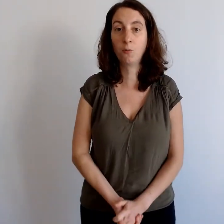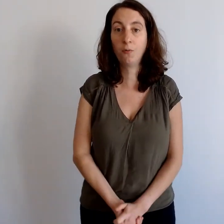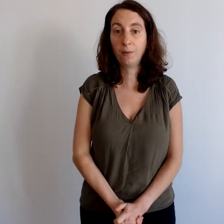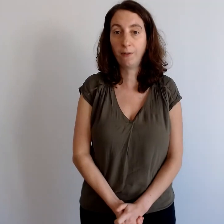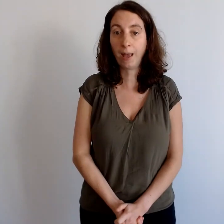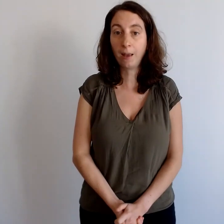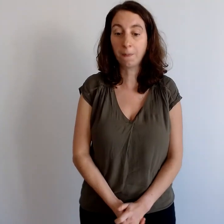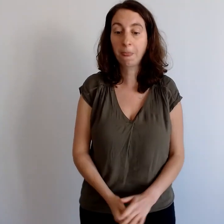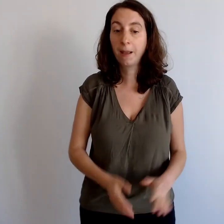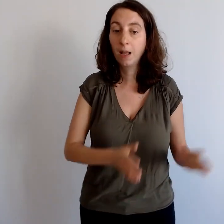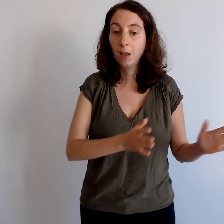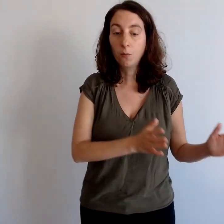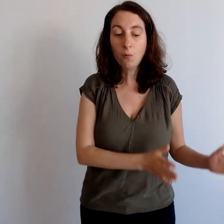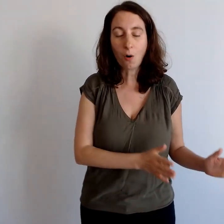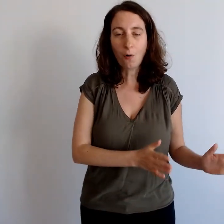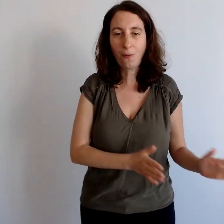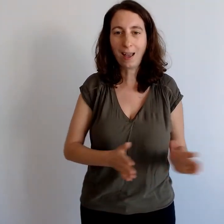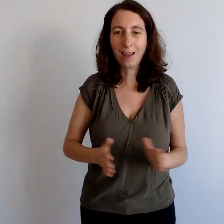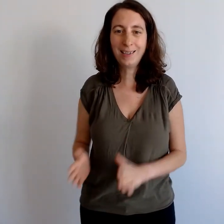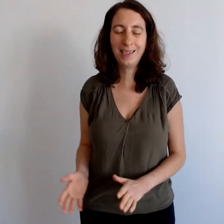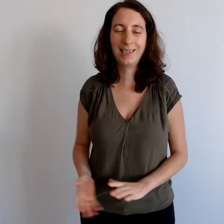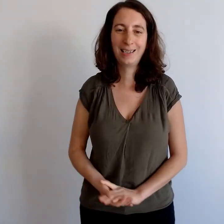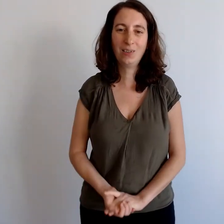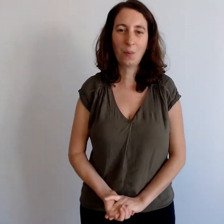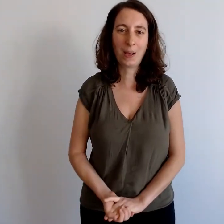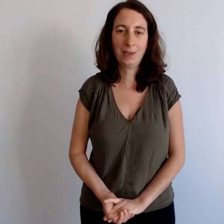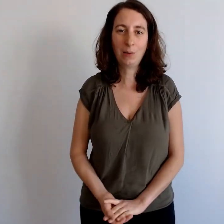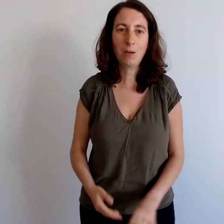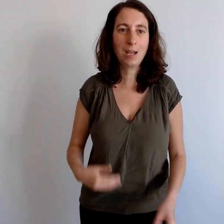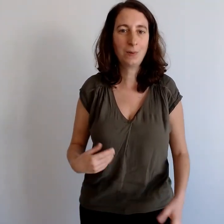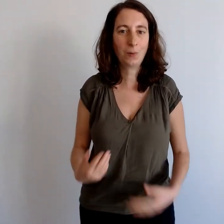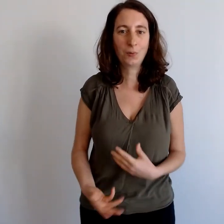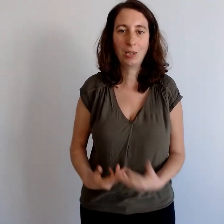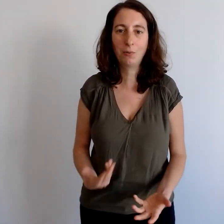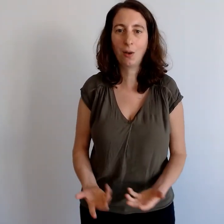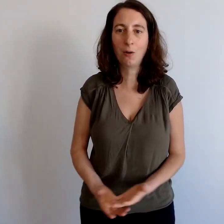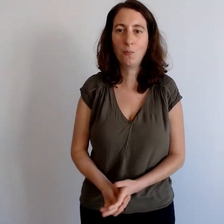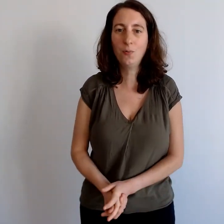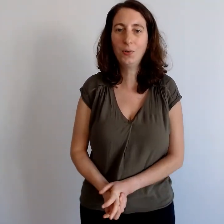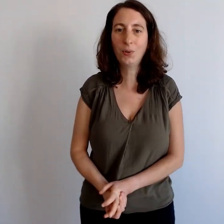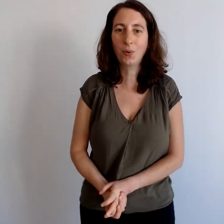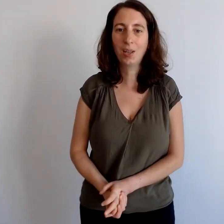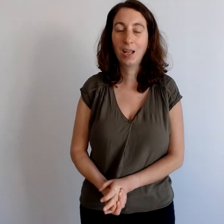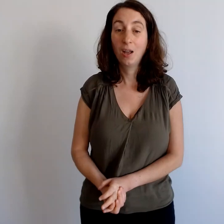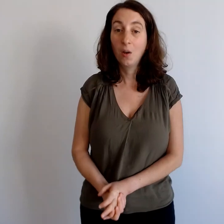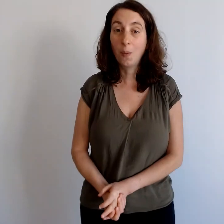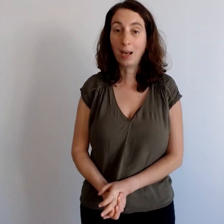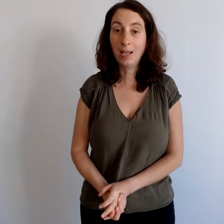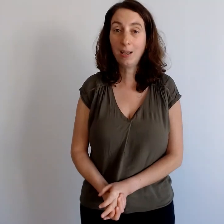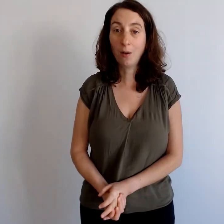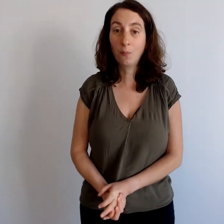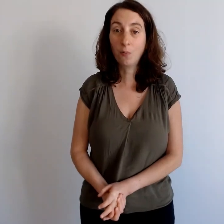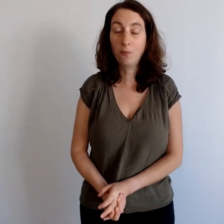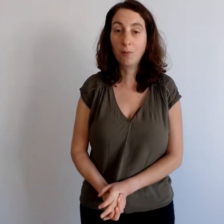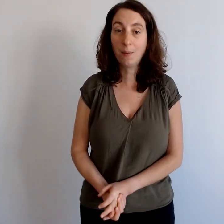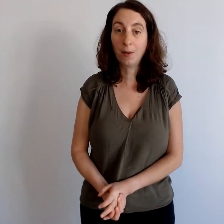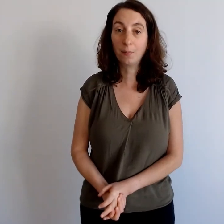vient de faire, ou refaire un des exercices en particulier selon ce qui vous aura le plus parlé pour vous-même par